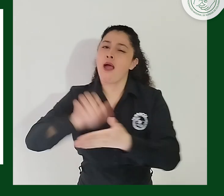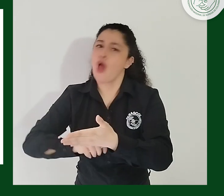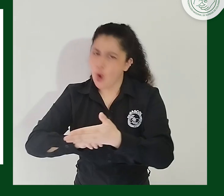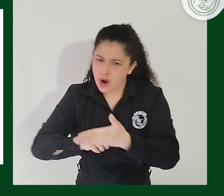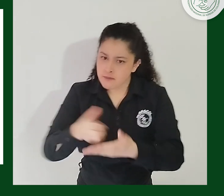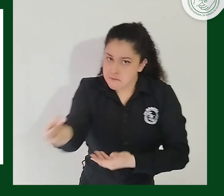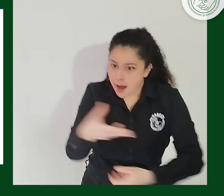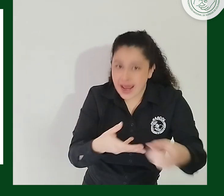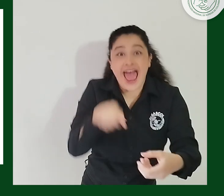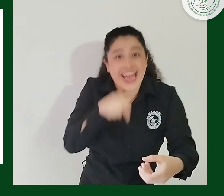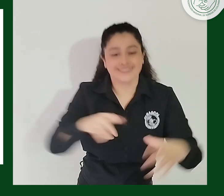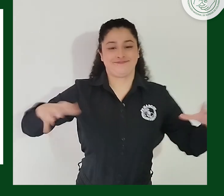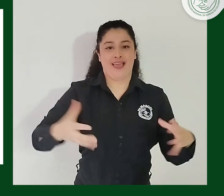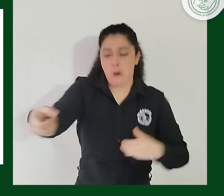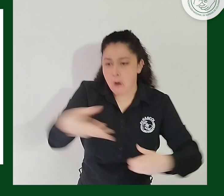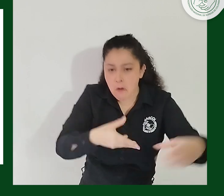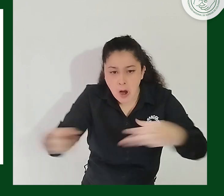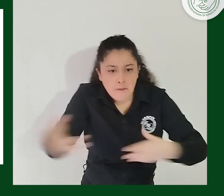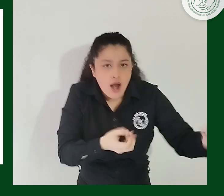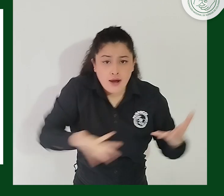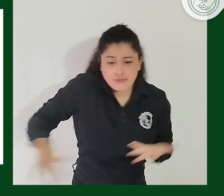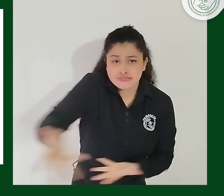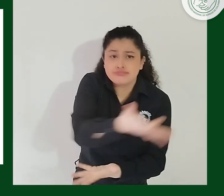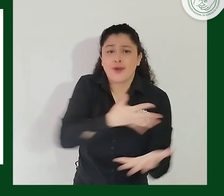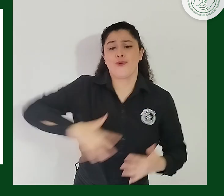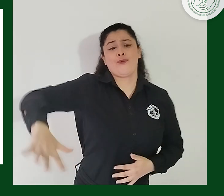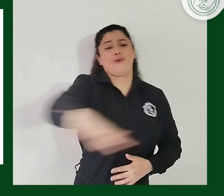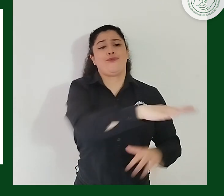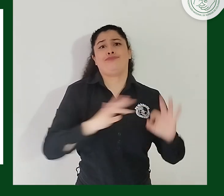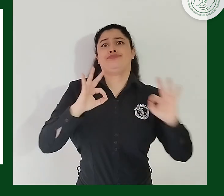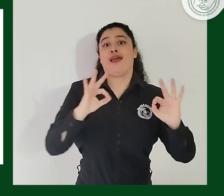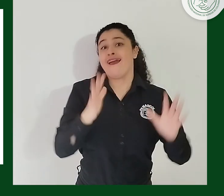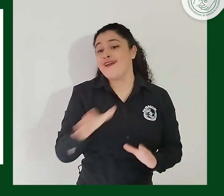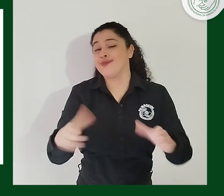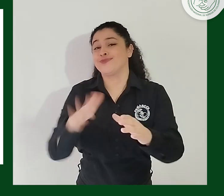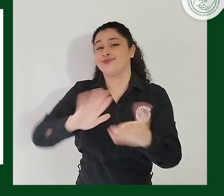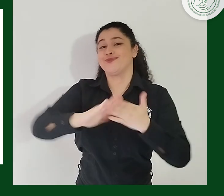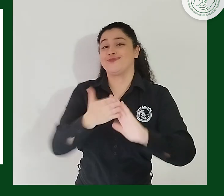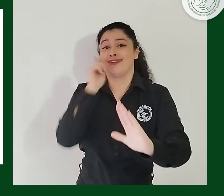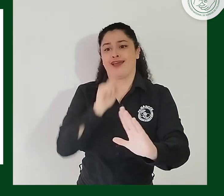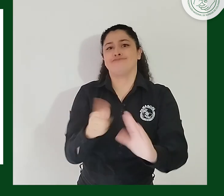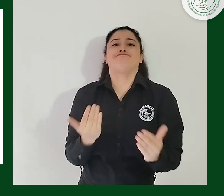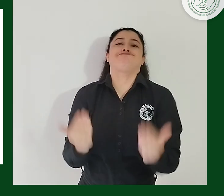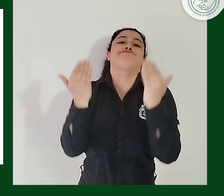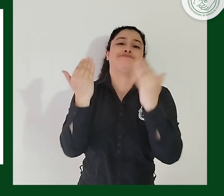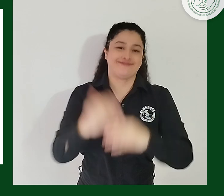para sumar y no restar en propósitos que beneficien a todos y en especial a la comunidad sorda.